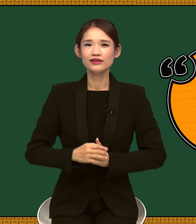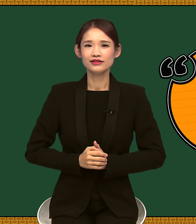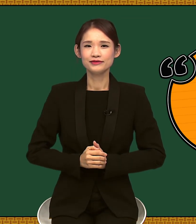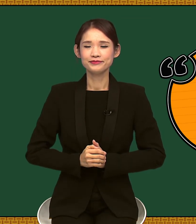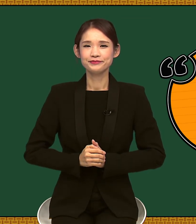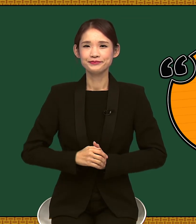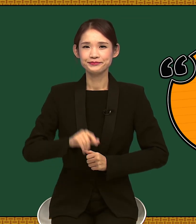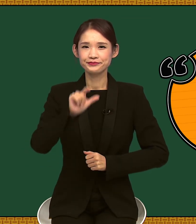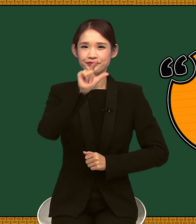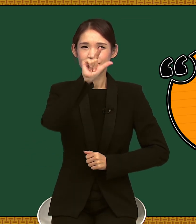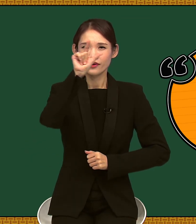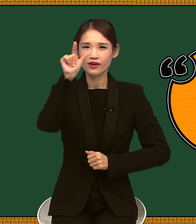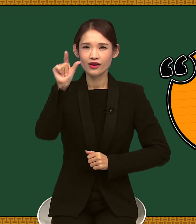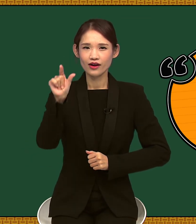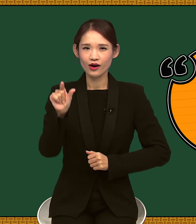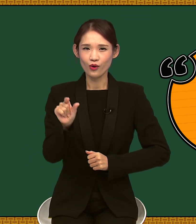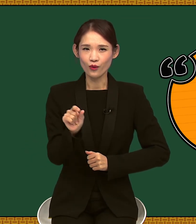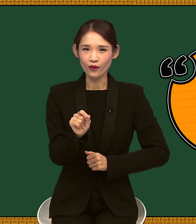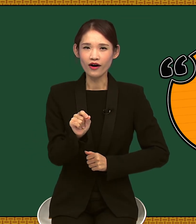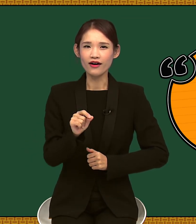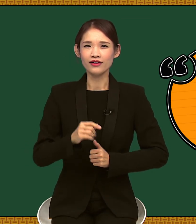월, 월